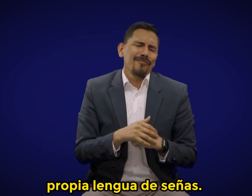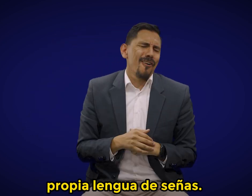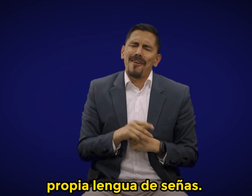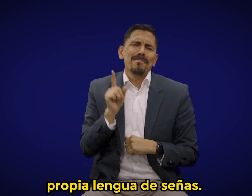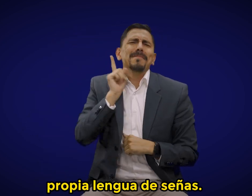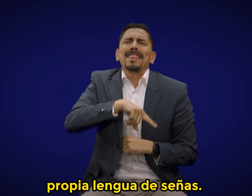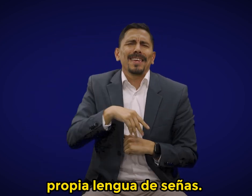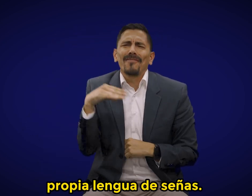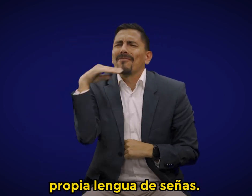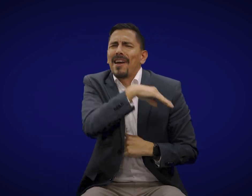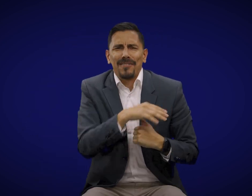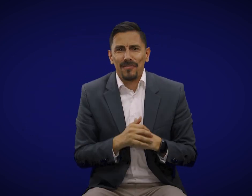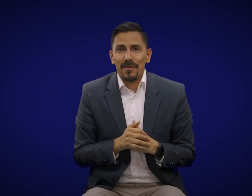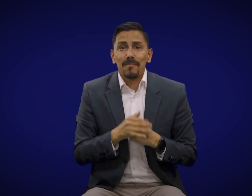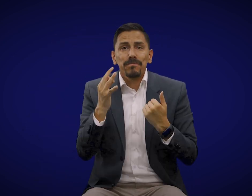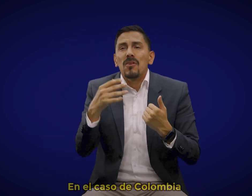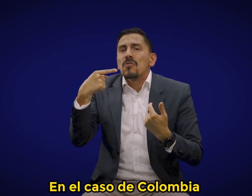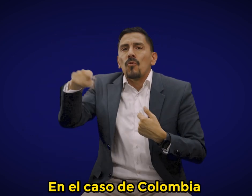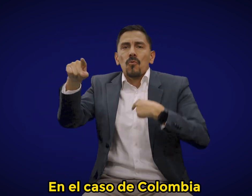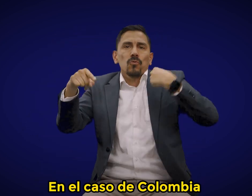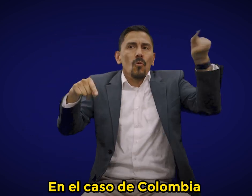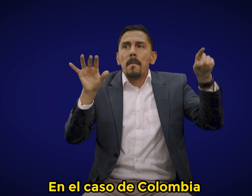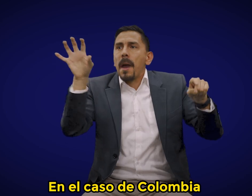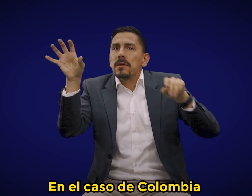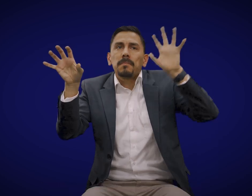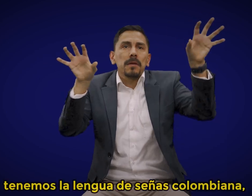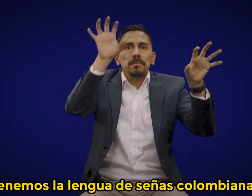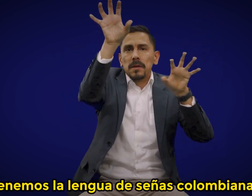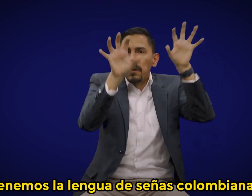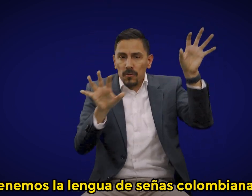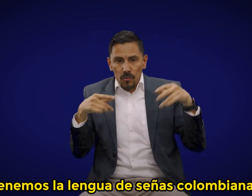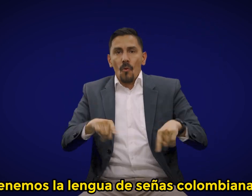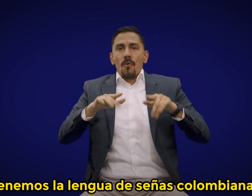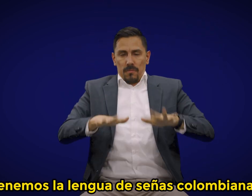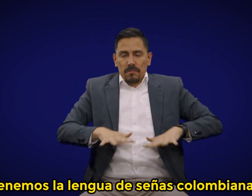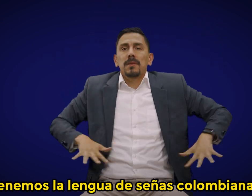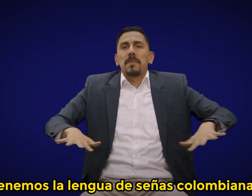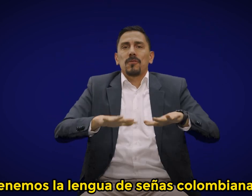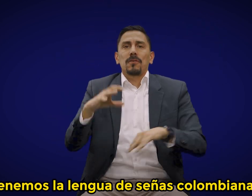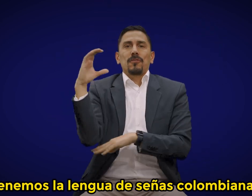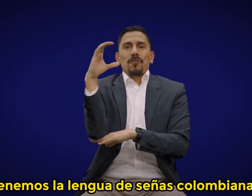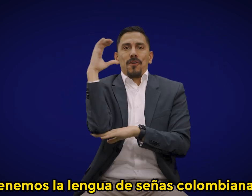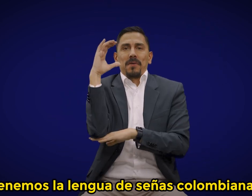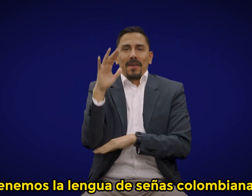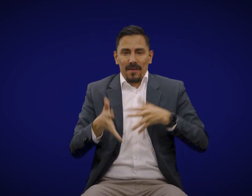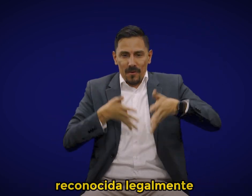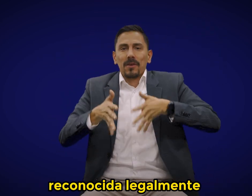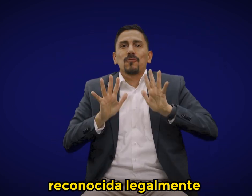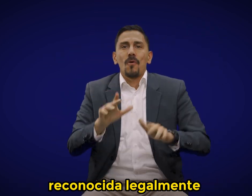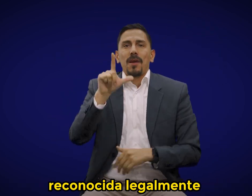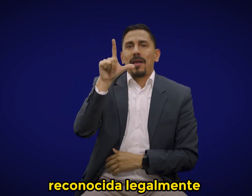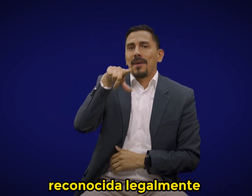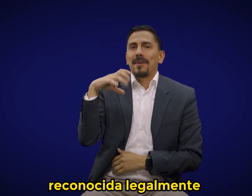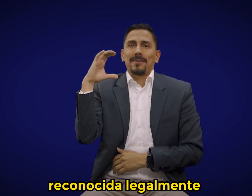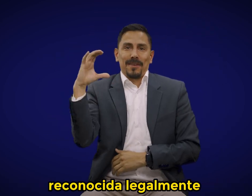propia lengua de señas. 3. el caso de Colombia tenemos la lengua de señas colombiana, reconocida